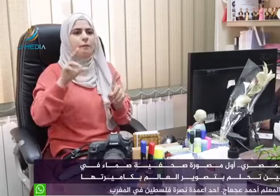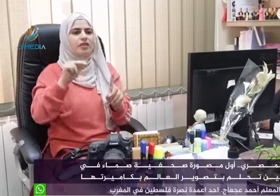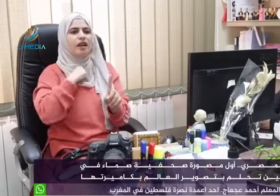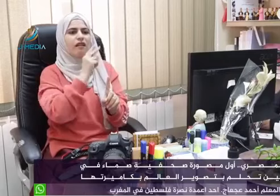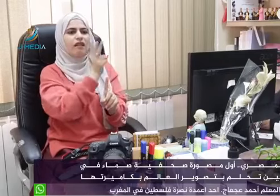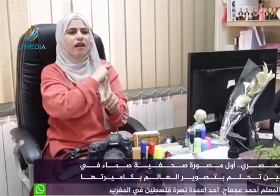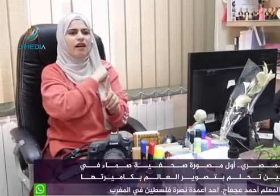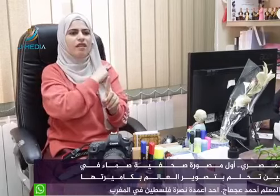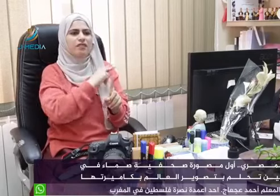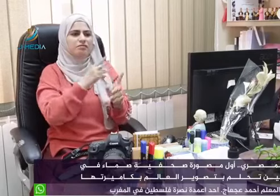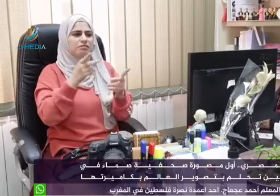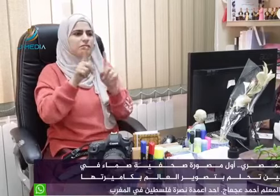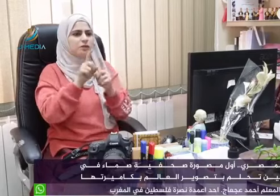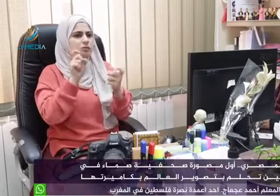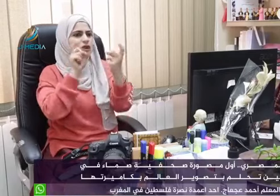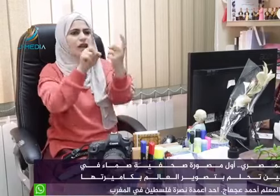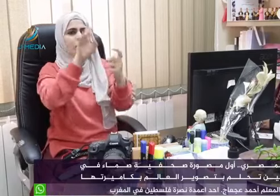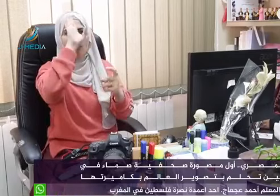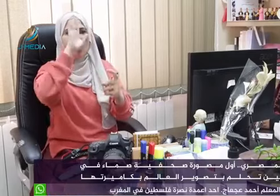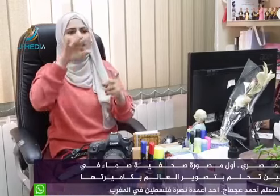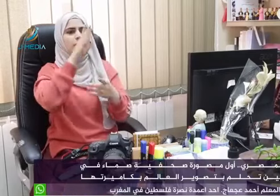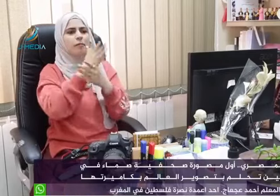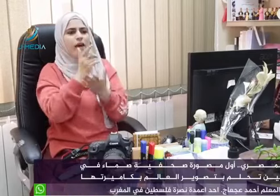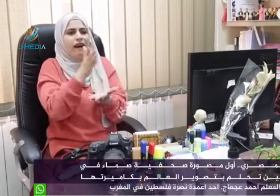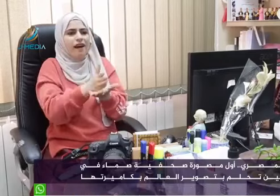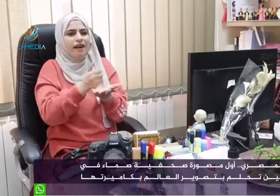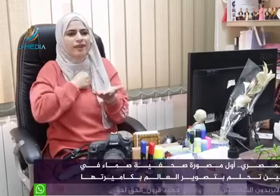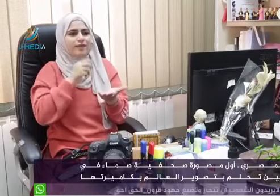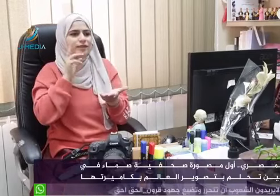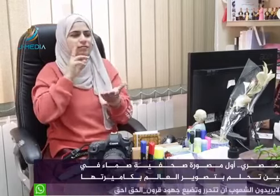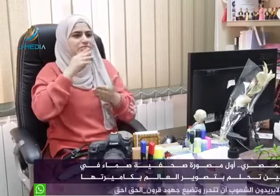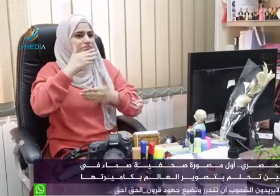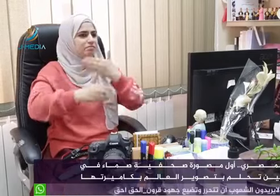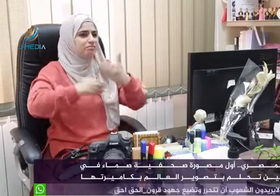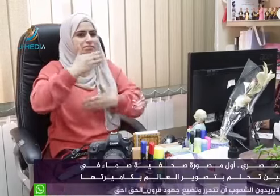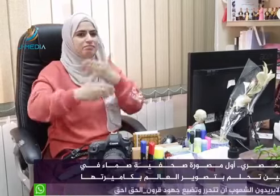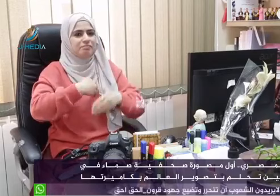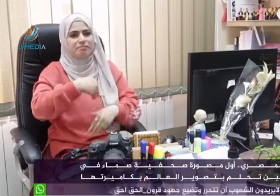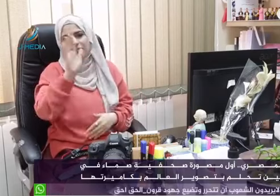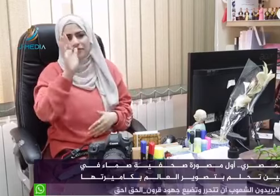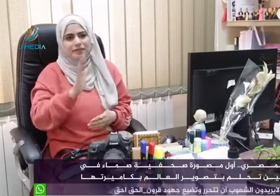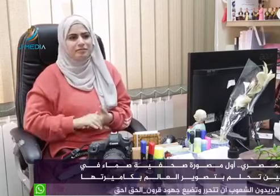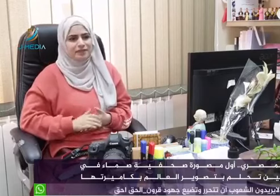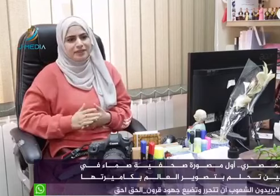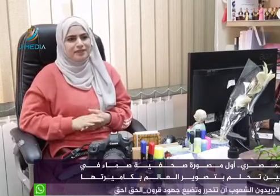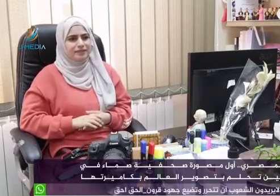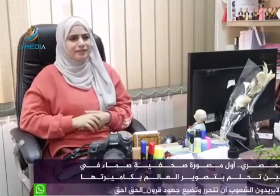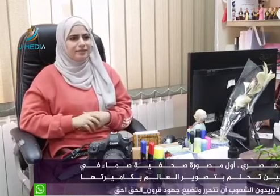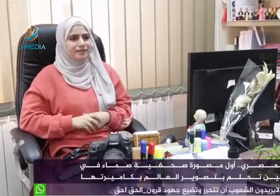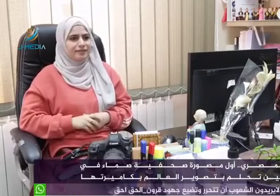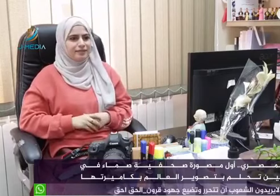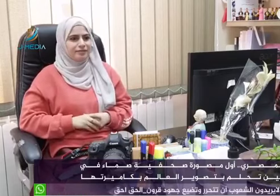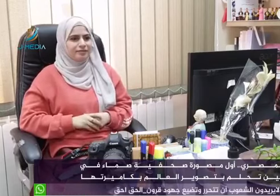أبكي عرفتني إني لازم أكون قوية وقيادية وحقنا كصم إننا نستخدم لغة الإشارة